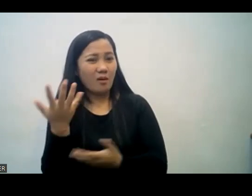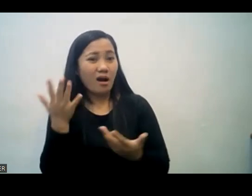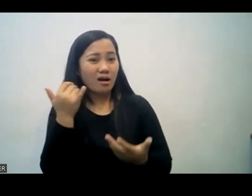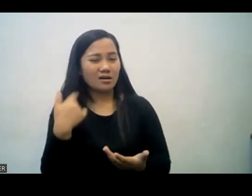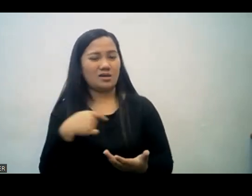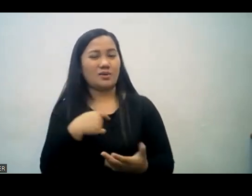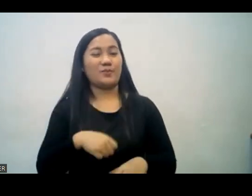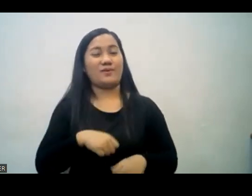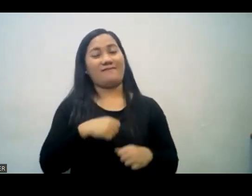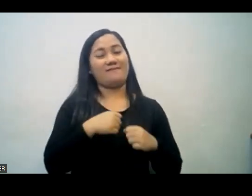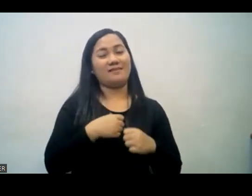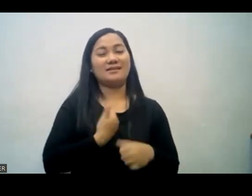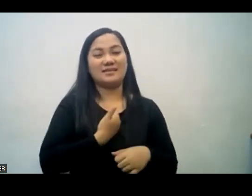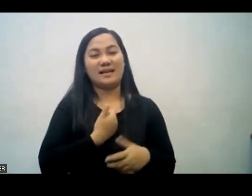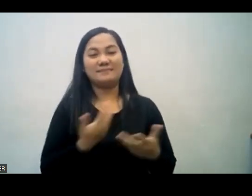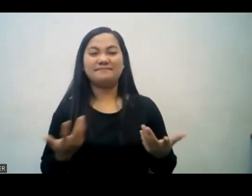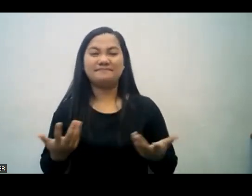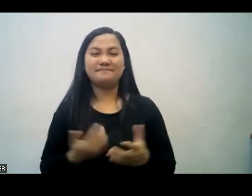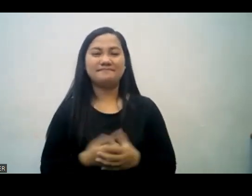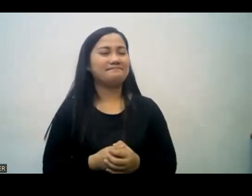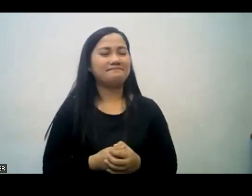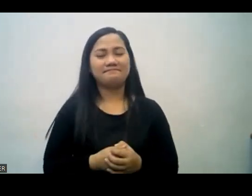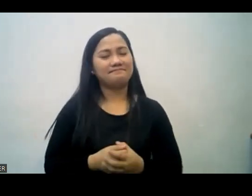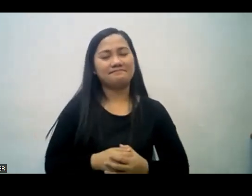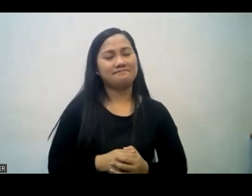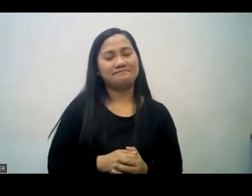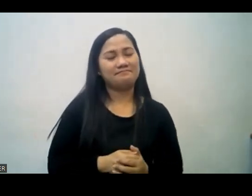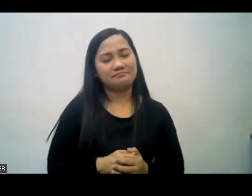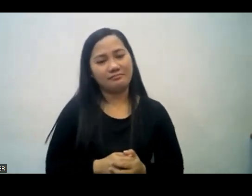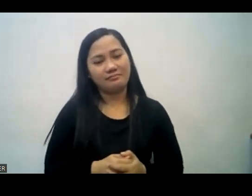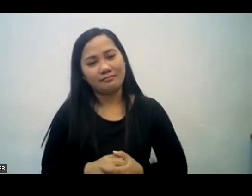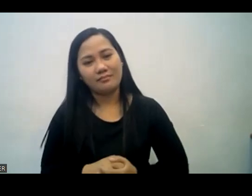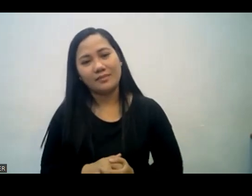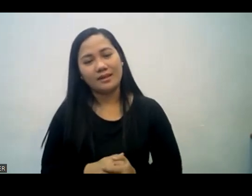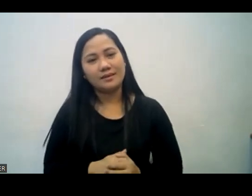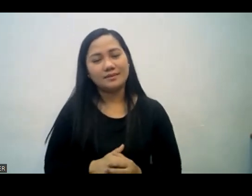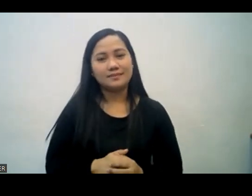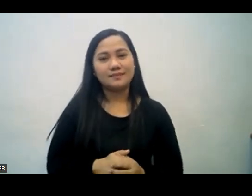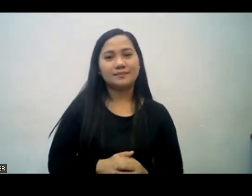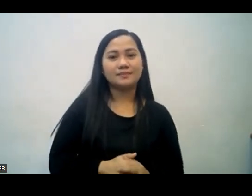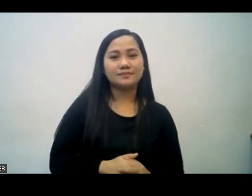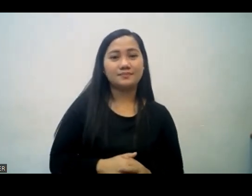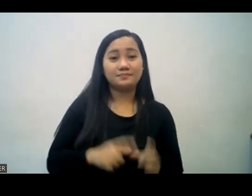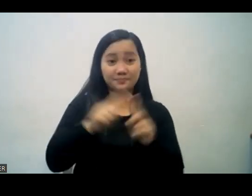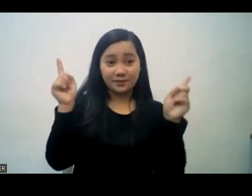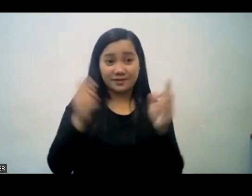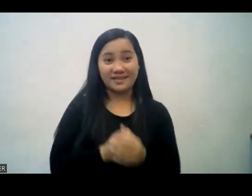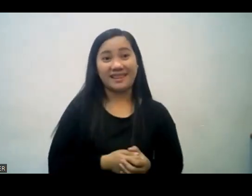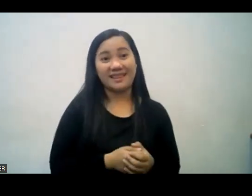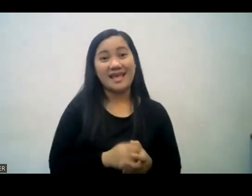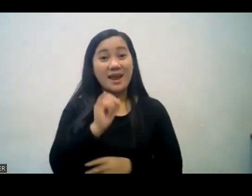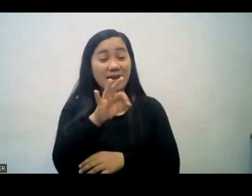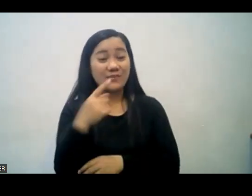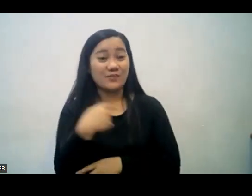po tayong mapag-aaralan o matutunan sa iba. So if we become humble and